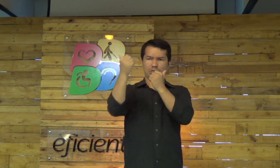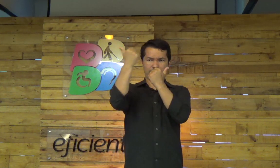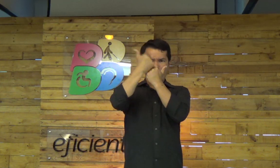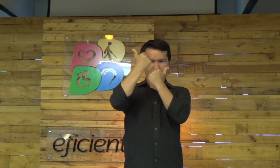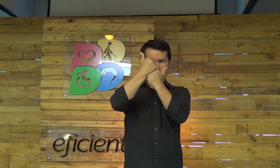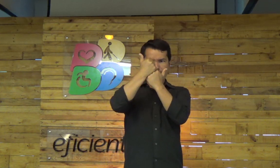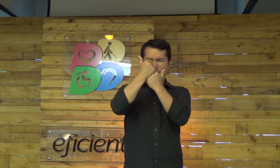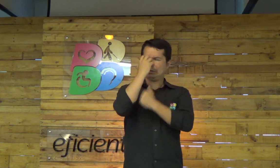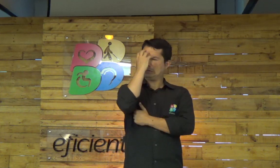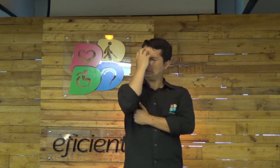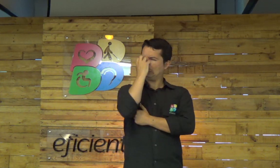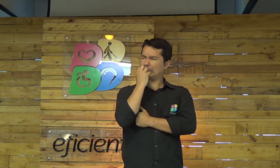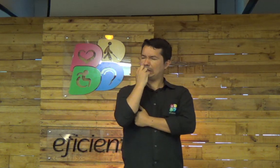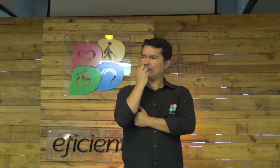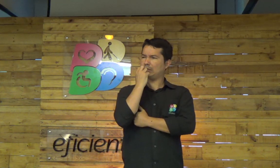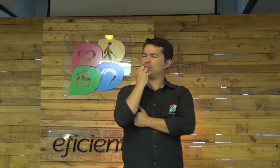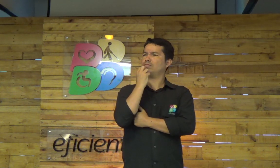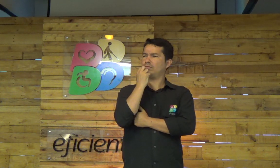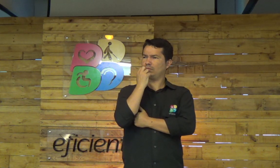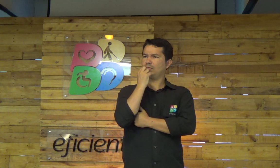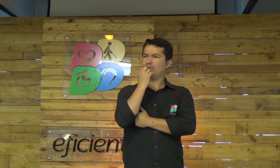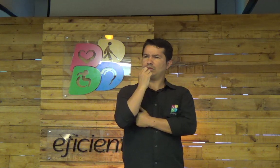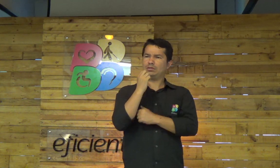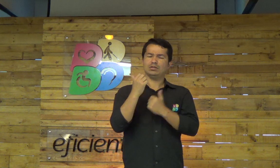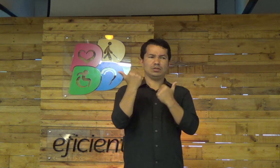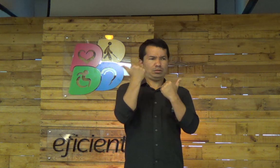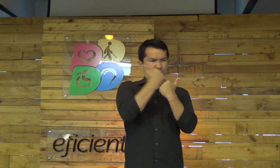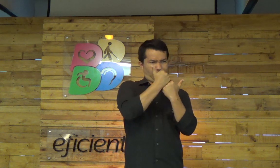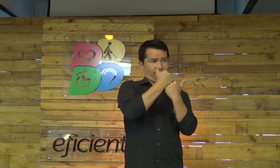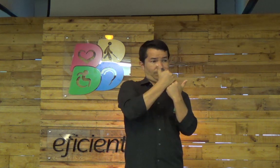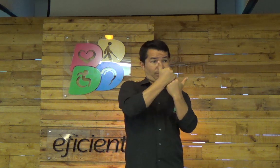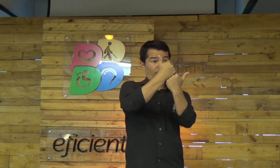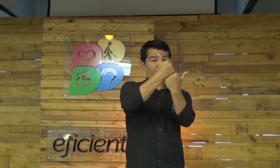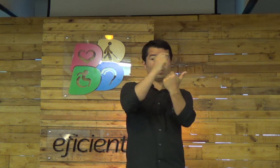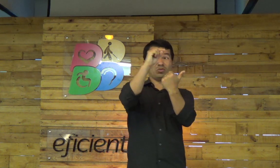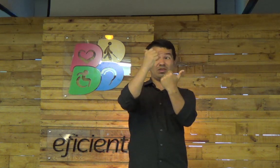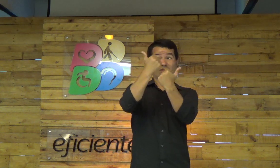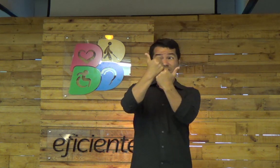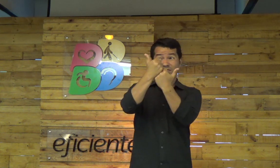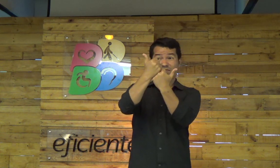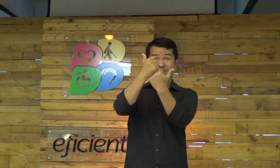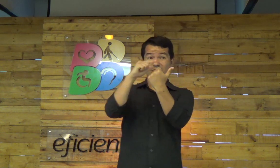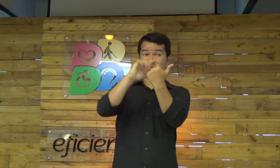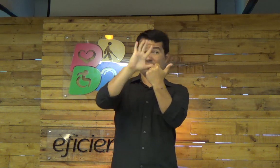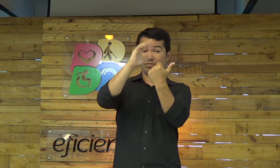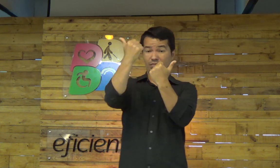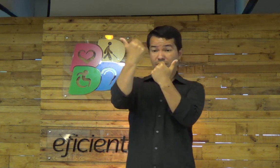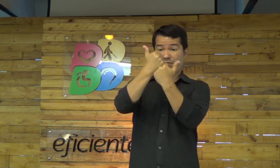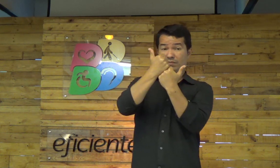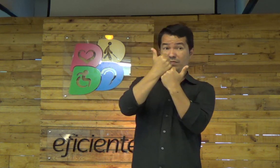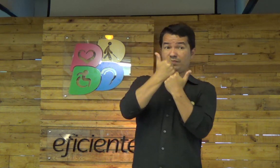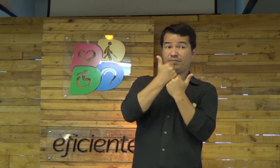Ele aceita a cada um, do jeito que nós somos, Ele nos substituiu. Ó,